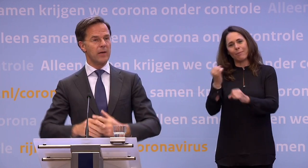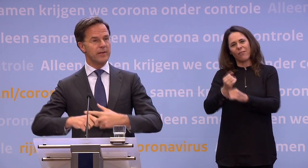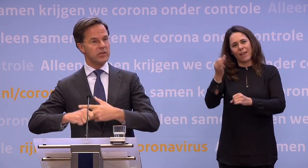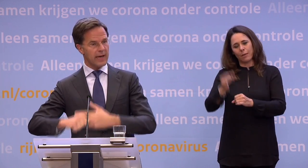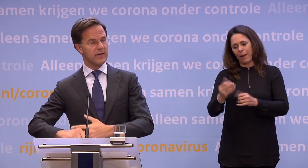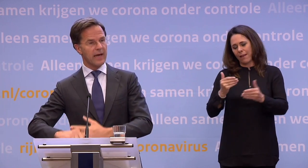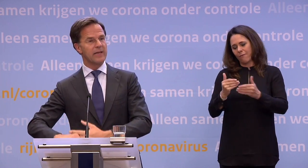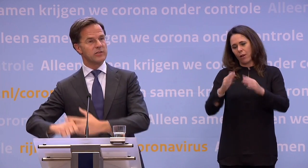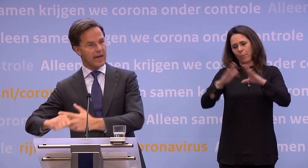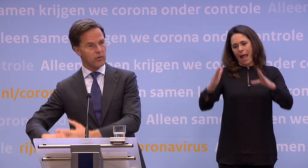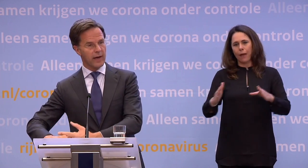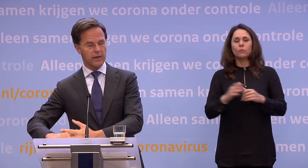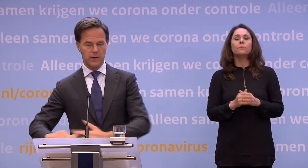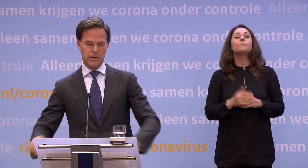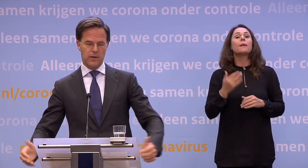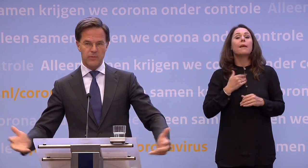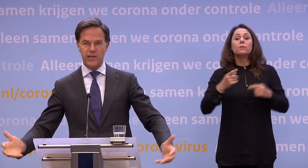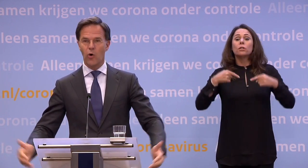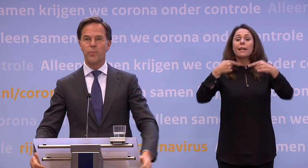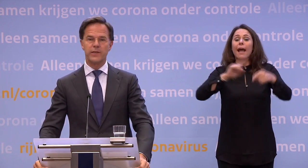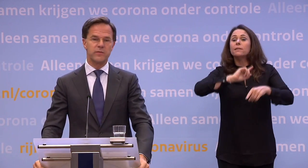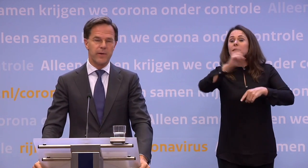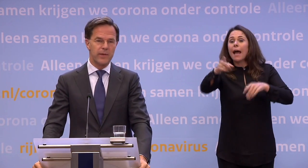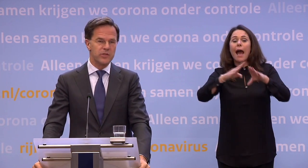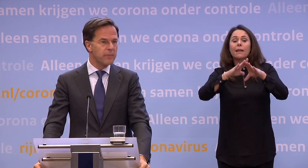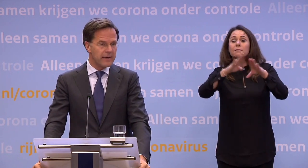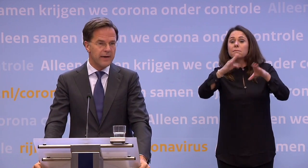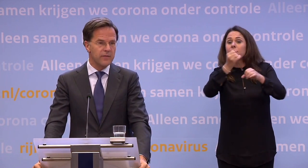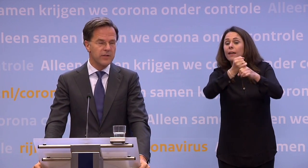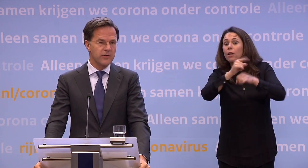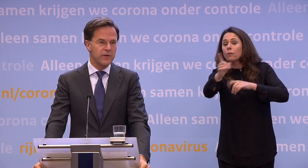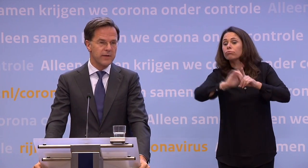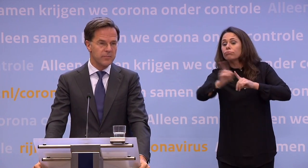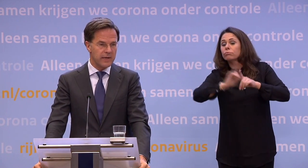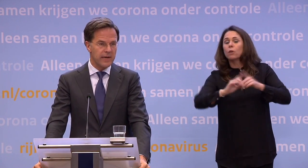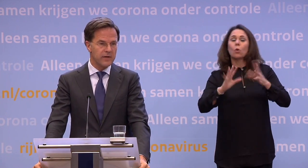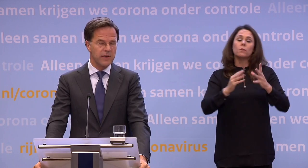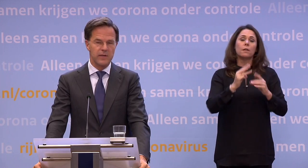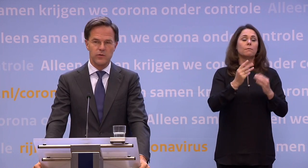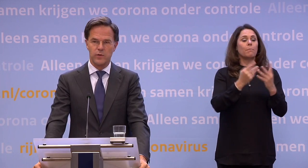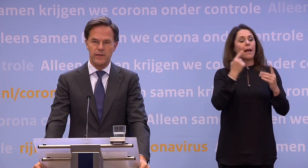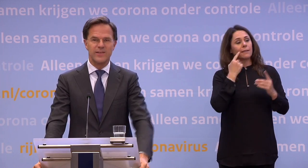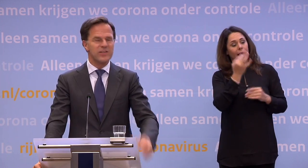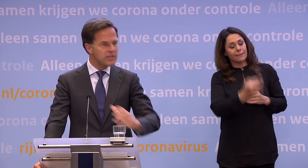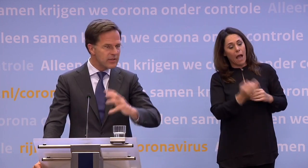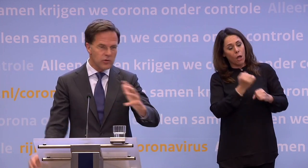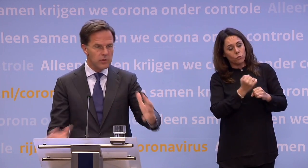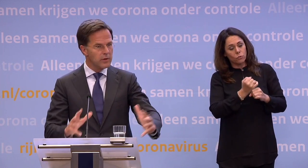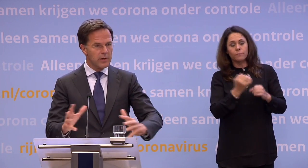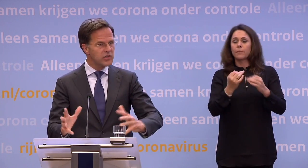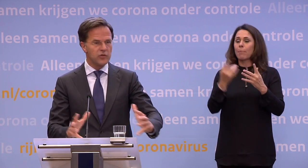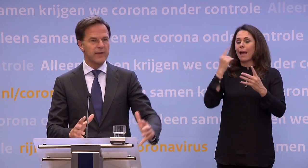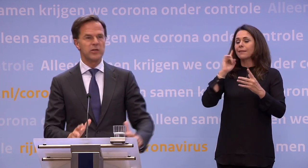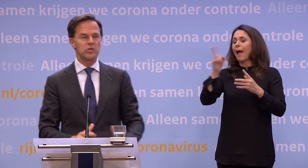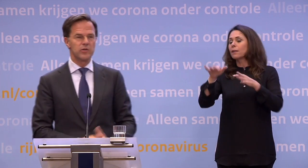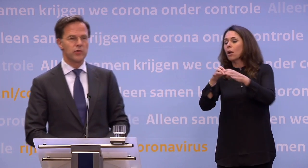bij huis... ...en mensen die echt gaan reizen naar hun werk. En misschien ook mixen waarbij mensen een paar dagen in week thuiswerken... ...en een paar dagen in de week naar kantoor gaan. Ik denk dat je naar zo'n